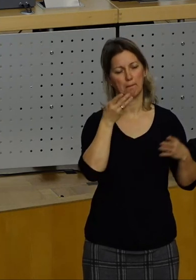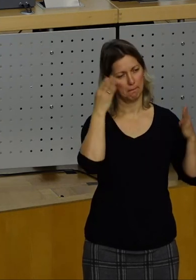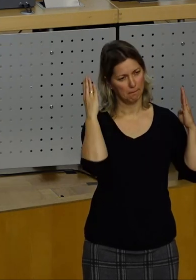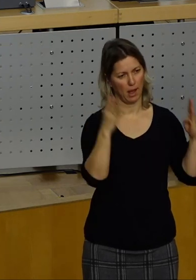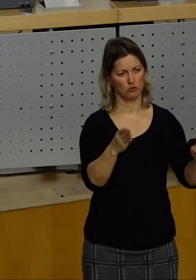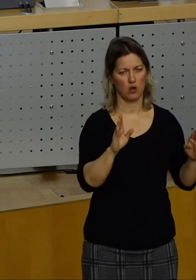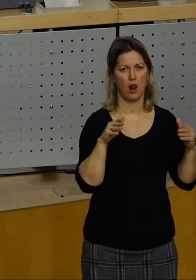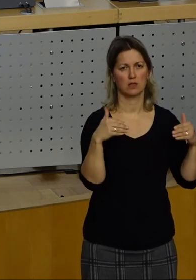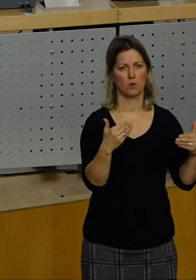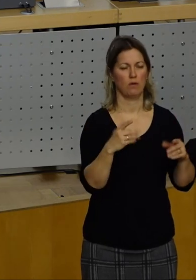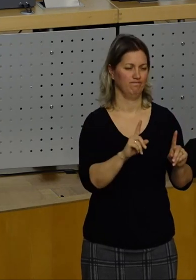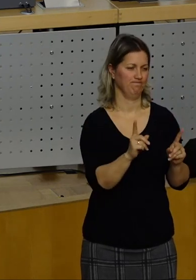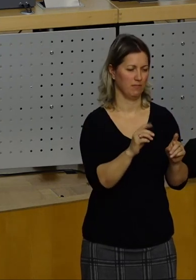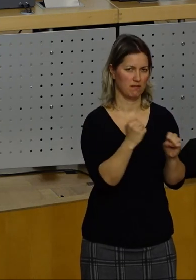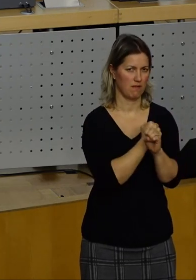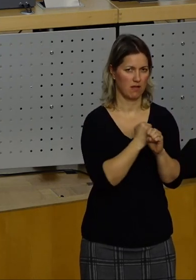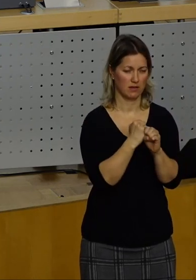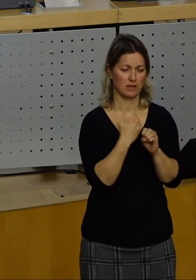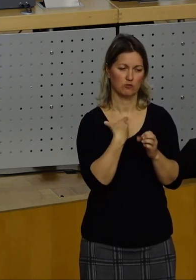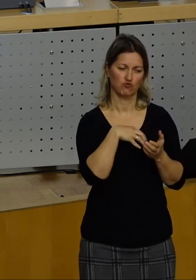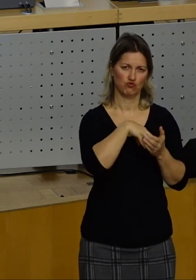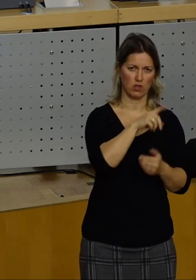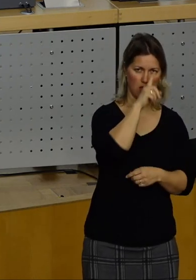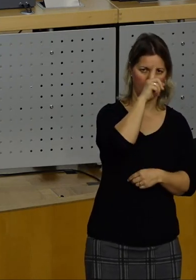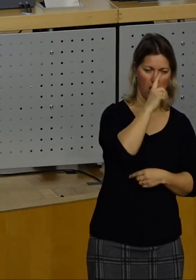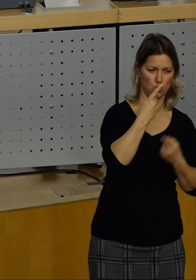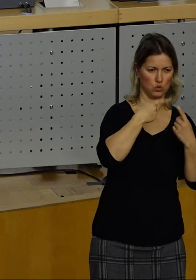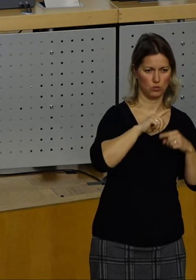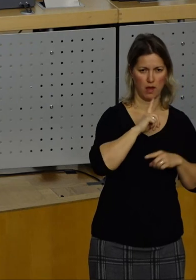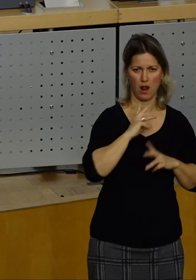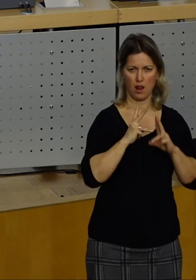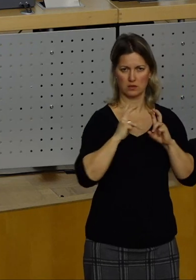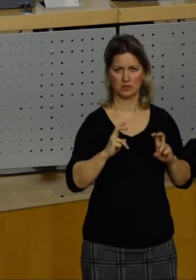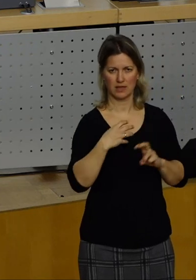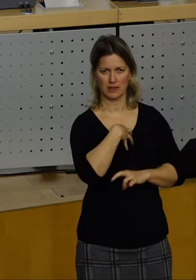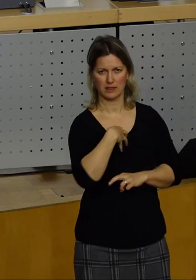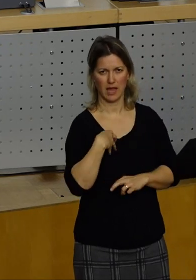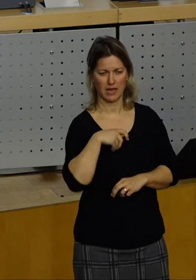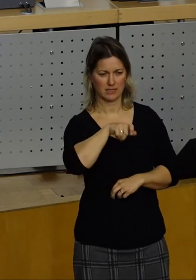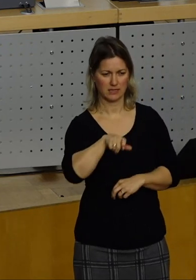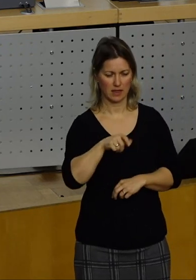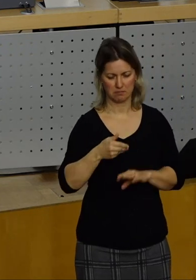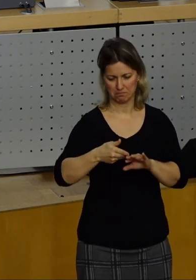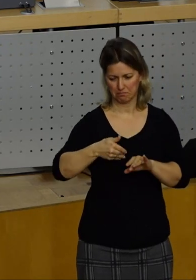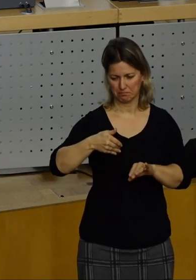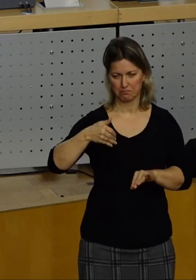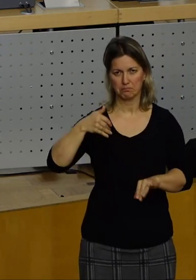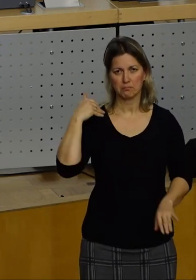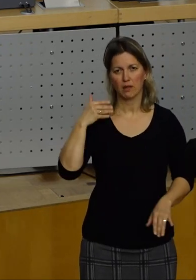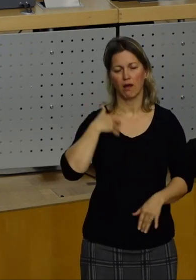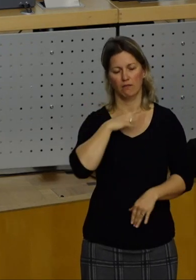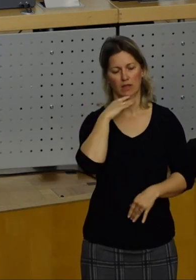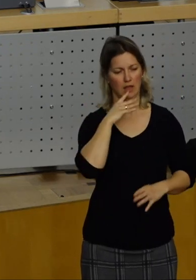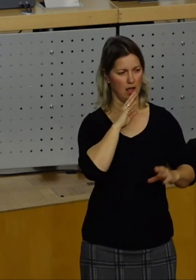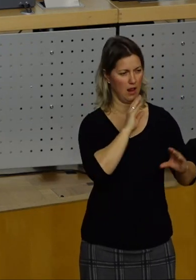Also ich habe wirklich sowohl als Stadtrat, aber eben auch nur als tristener Bürger in den letzten Jahrzehnten da schon vieles